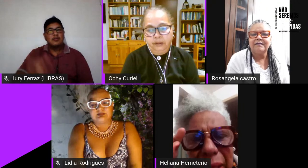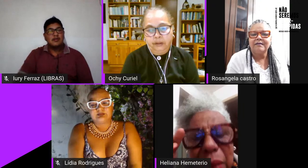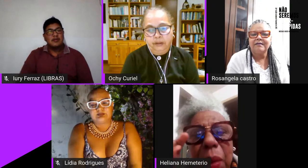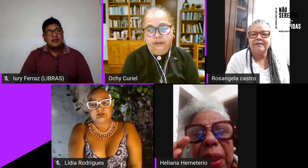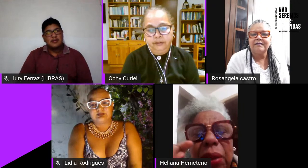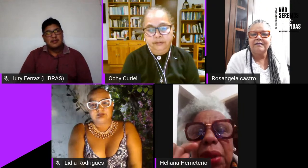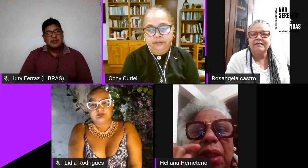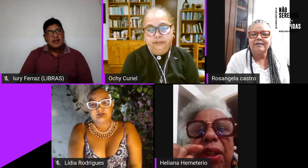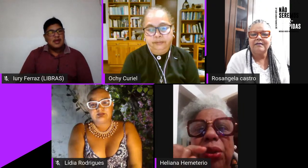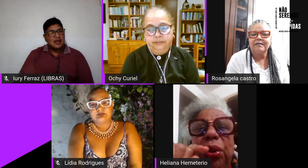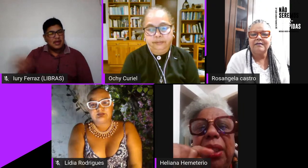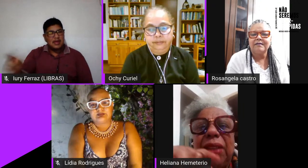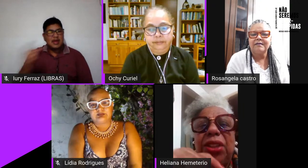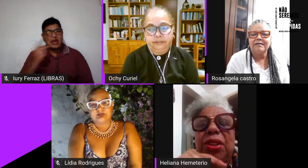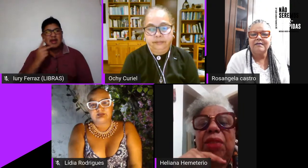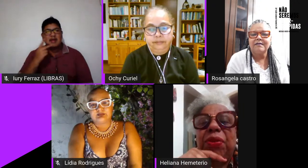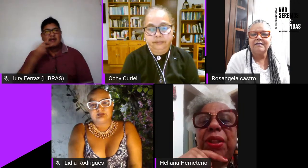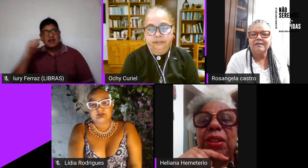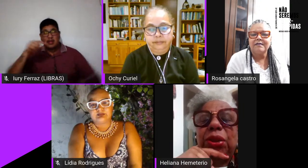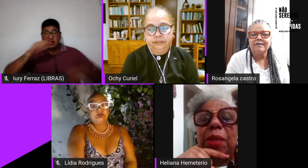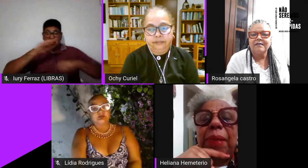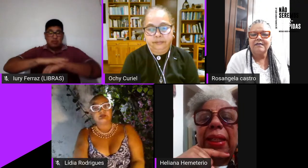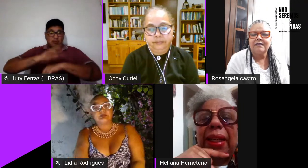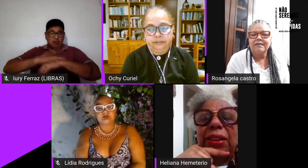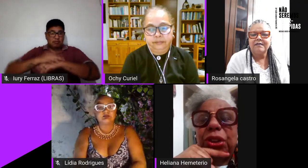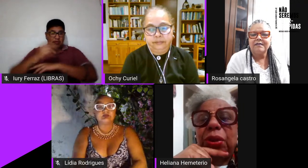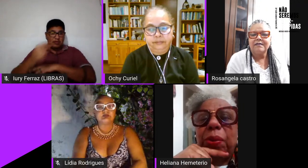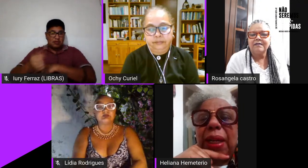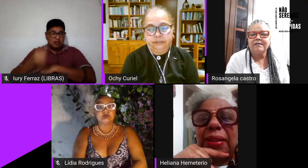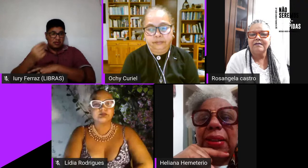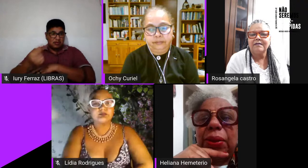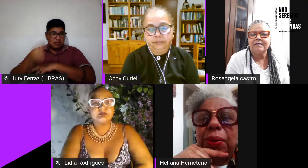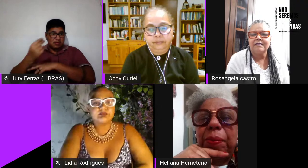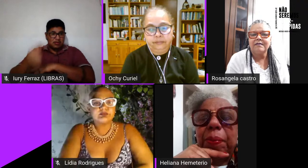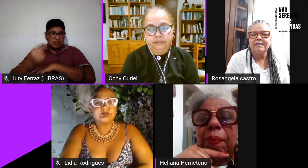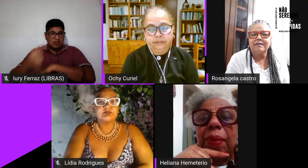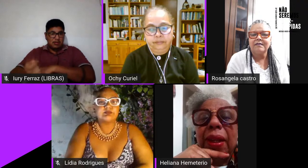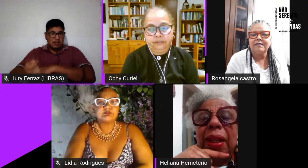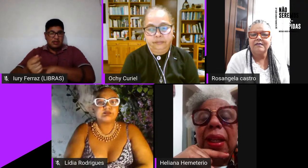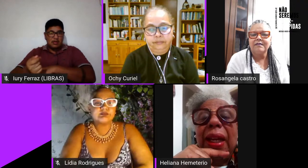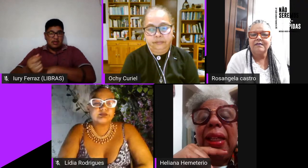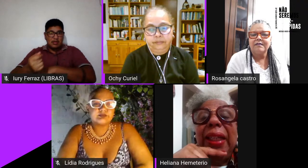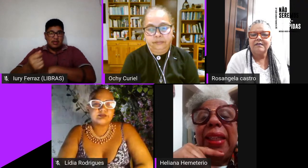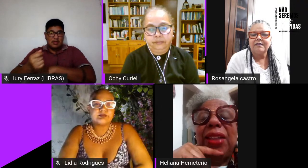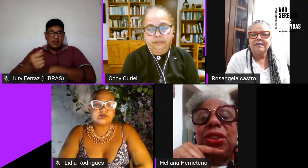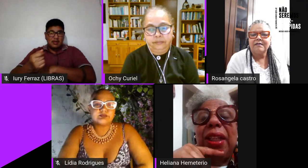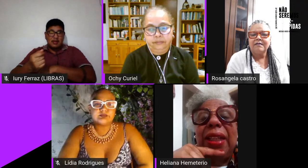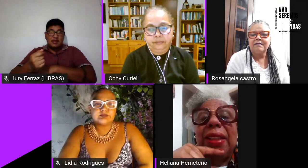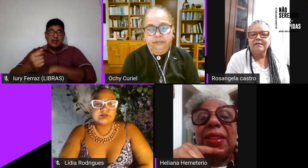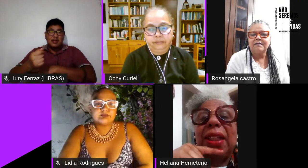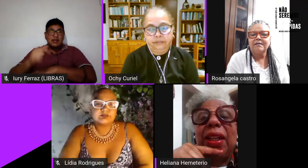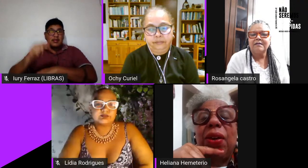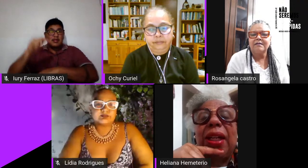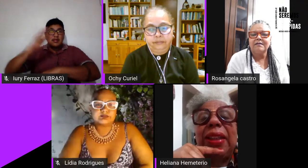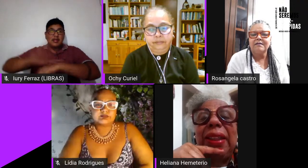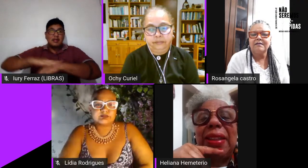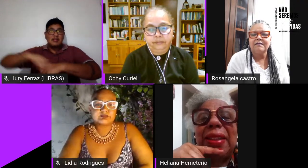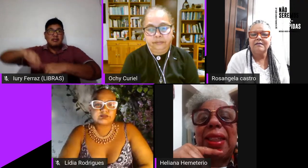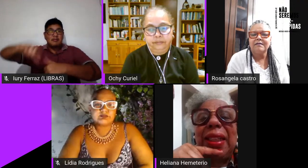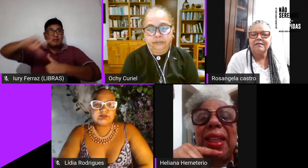esse momento conservador que a gente tá vivendo em toda América Latina no Brasil e que a direita se